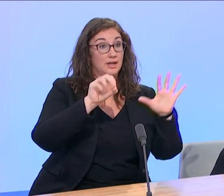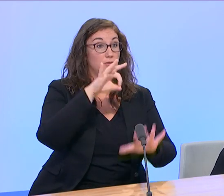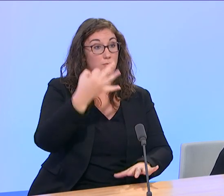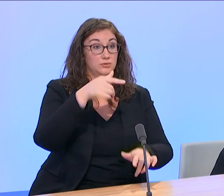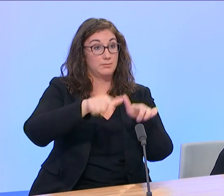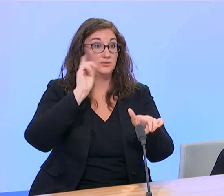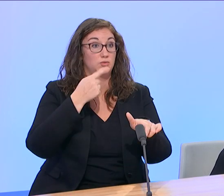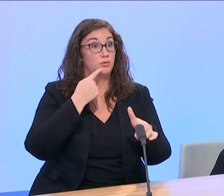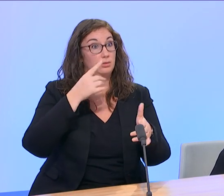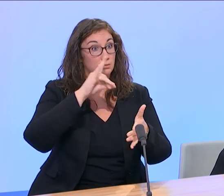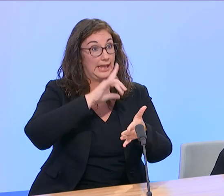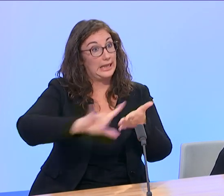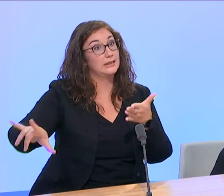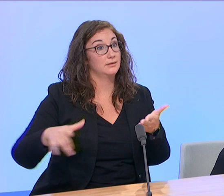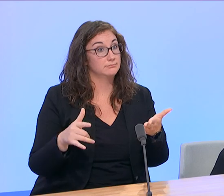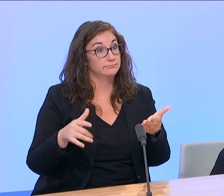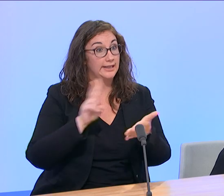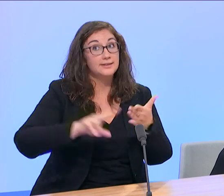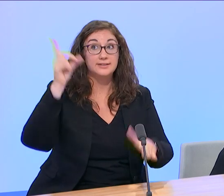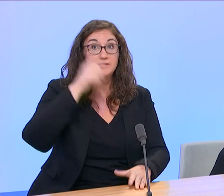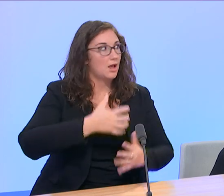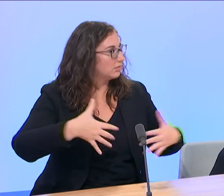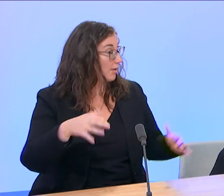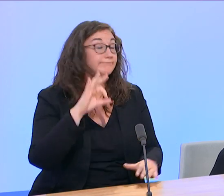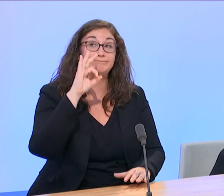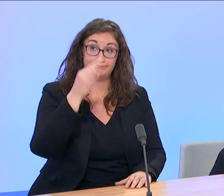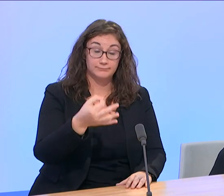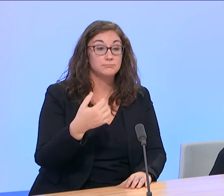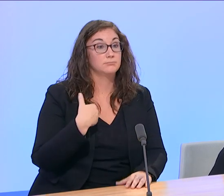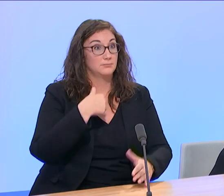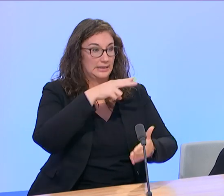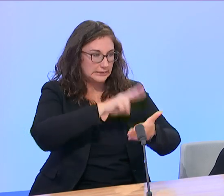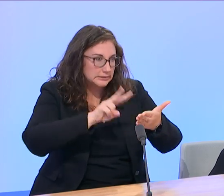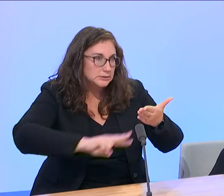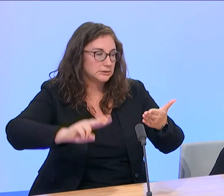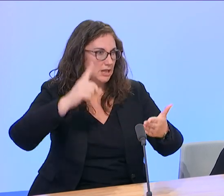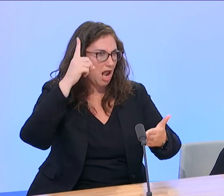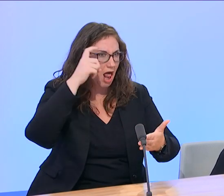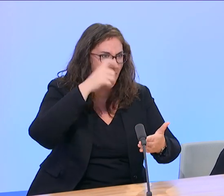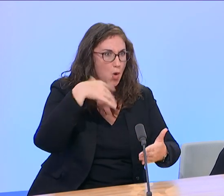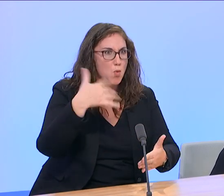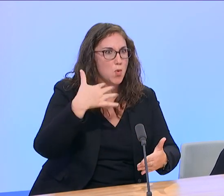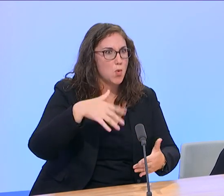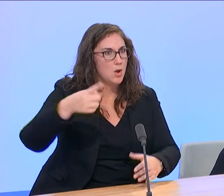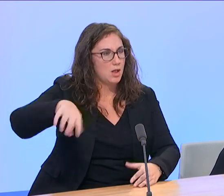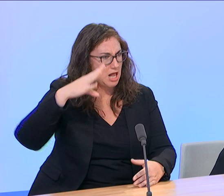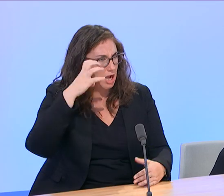sourde. Ce qui est énorme. Ce qui est énorme. Déchiffrer, lire, ça demande beaucoup d'effort de la part des sourds. Donc, c'est pour ça qu